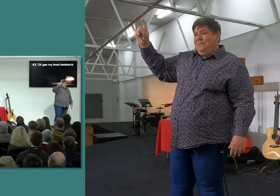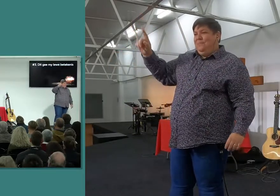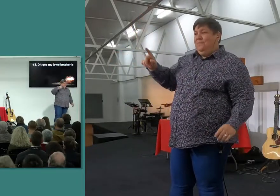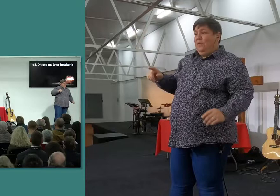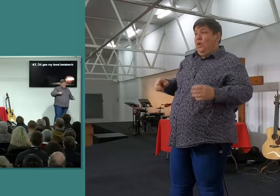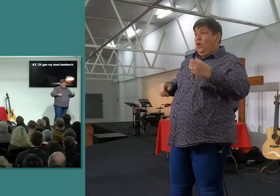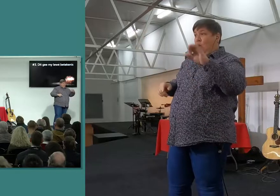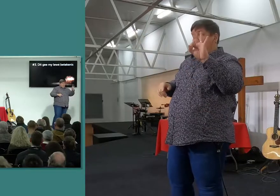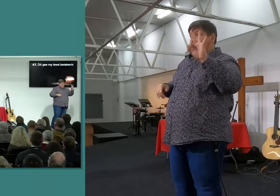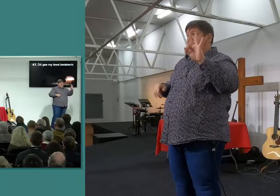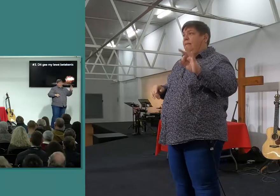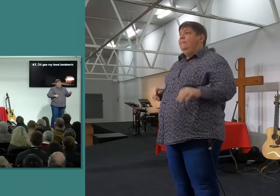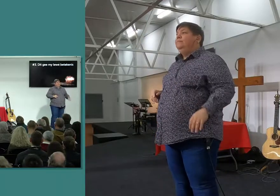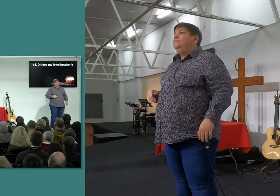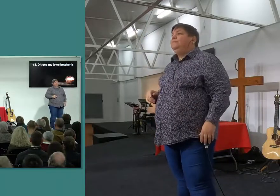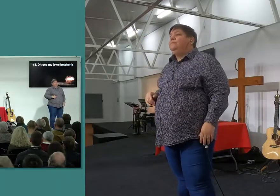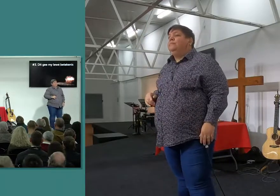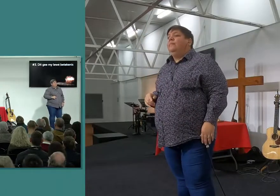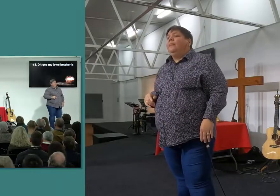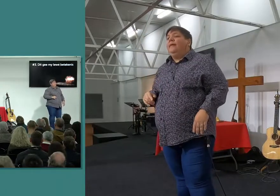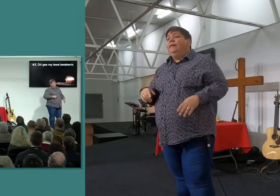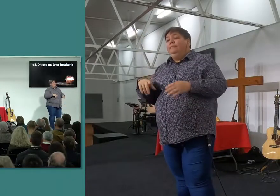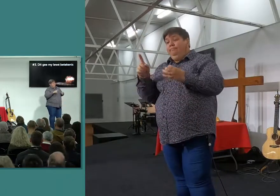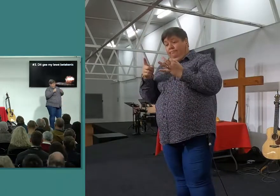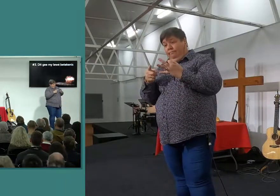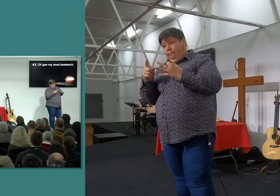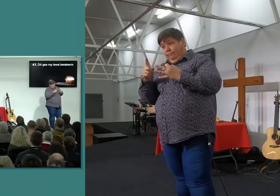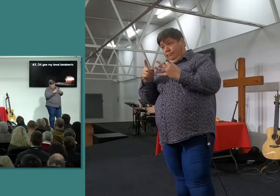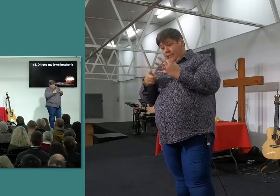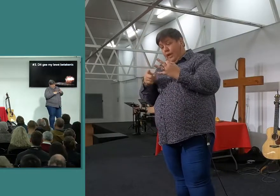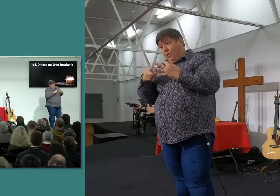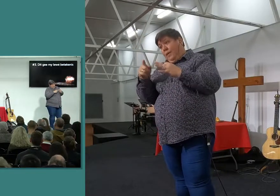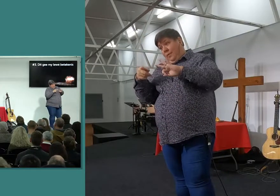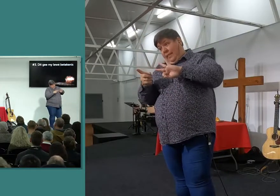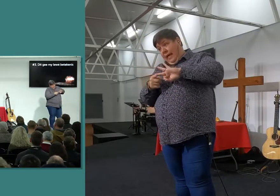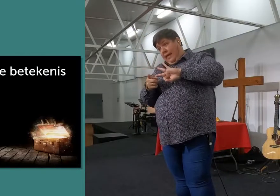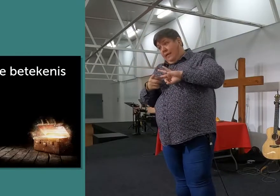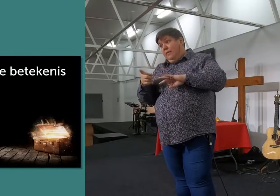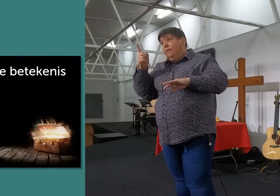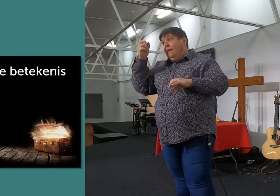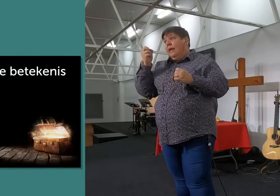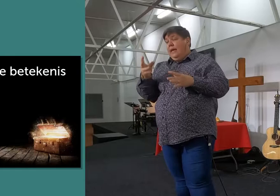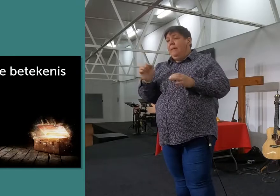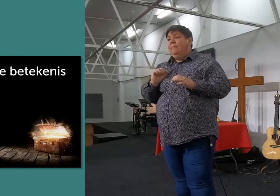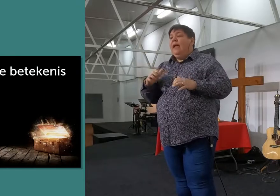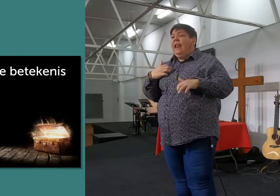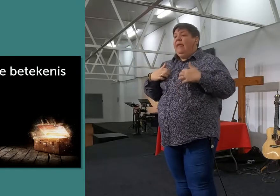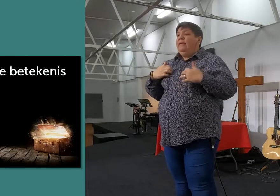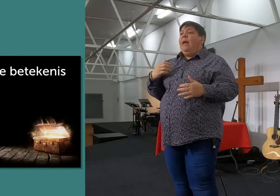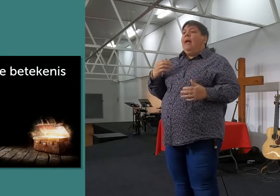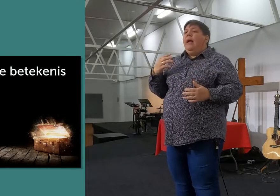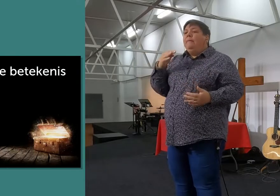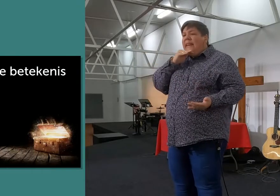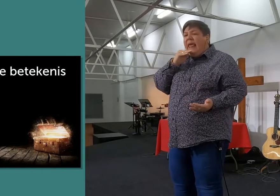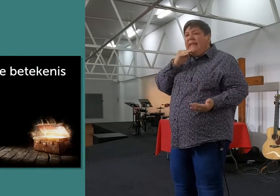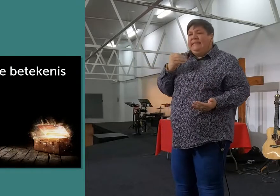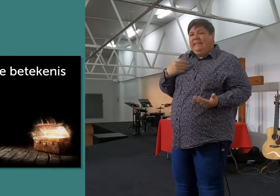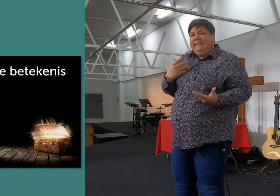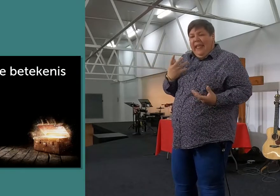die derde groot, en dit kom uit die eerste 2 uit, dit is, dit gee my lewe betekenis. Dit gee my lewe betekenis. Wanneer ek